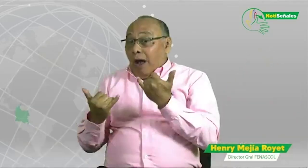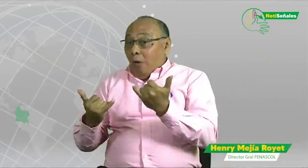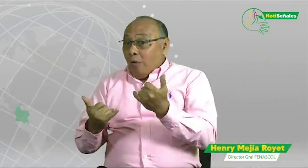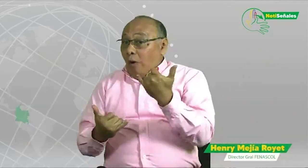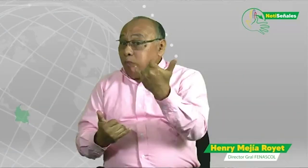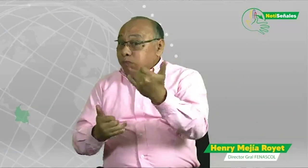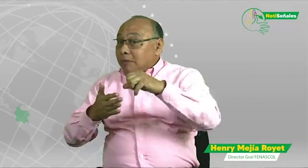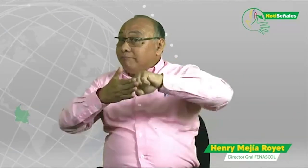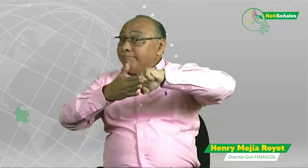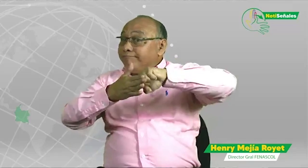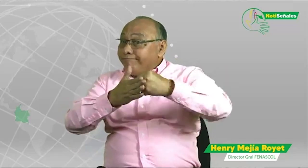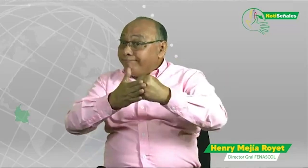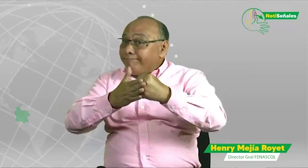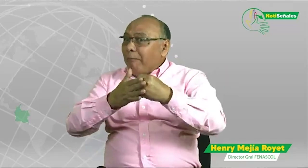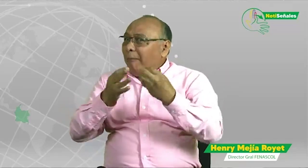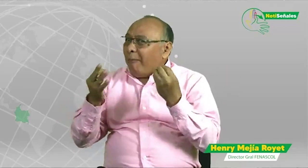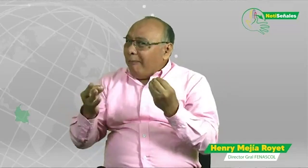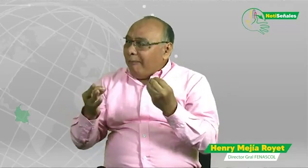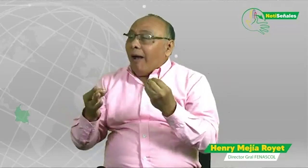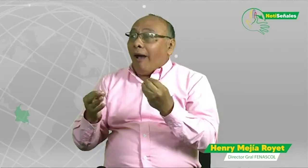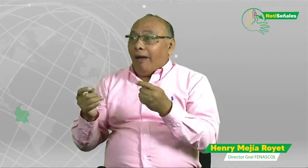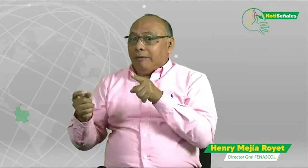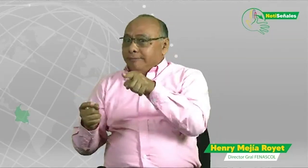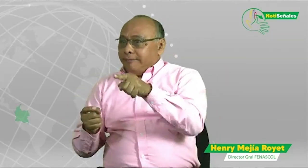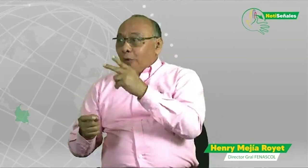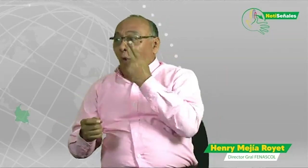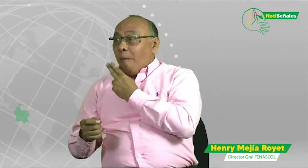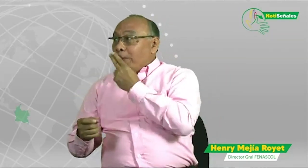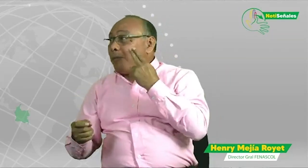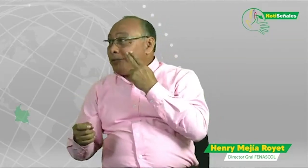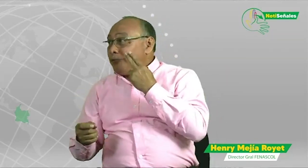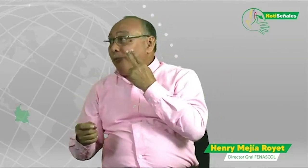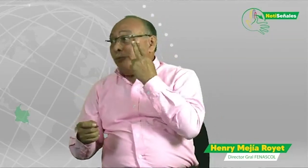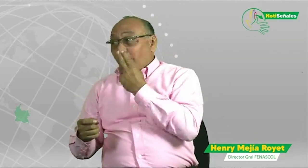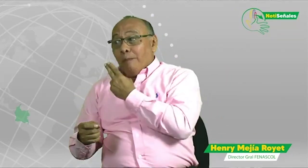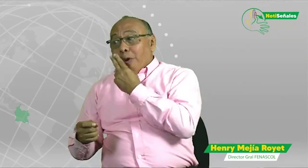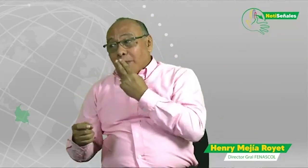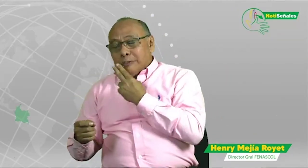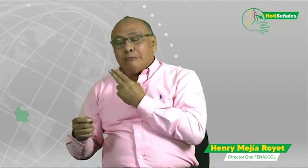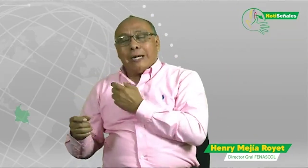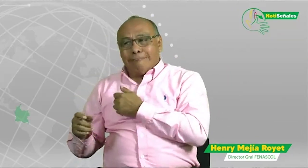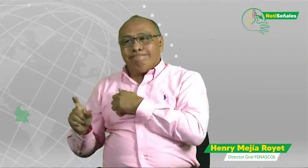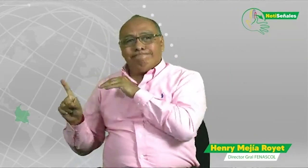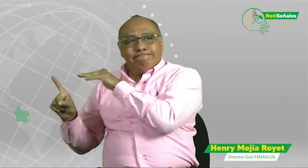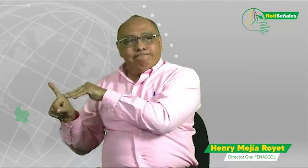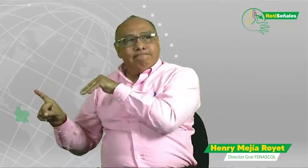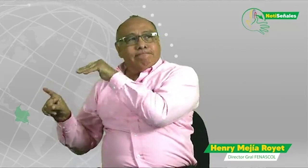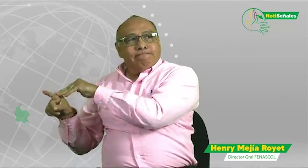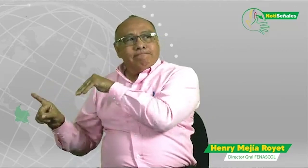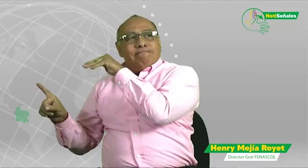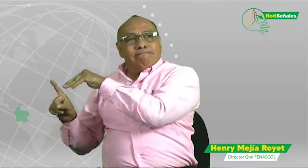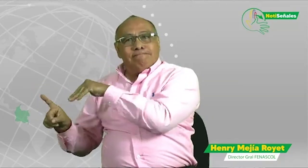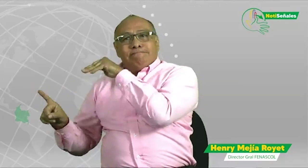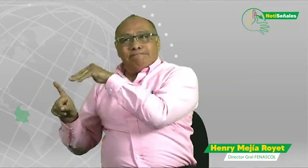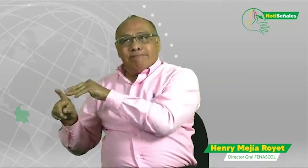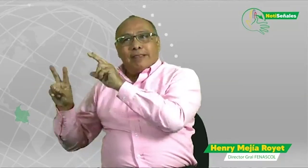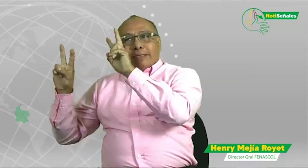pues que nos pueda seguir acompañando nos queda tema aquí ya tú has dado un compromiso te has